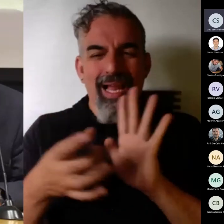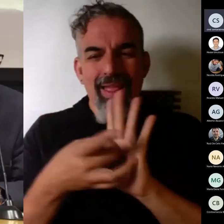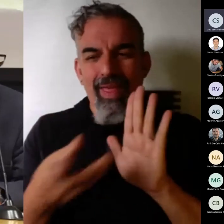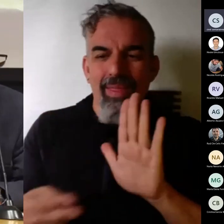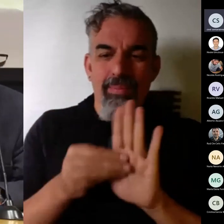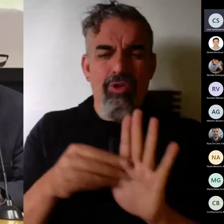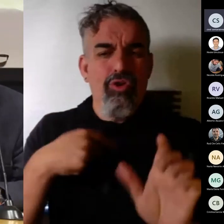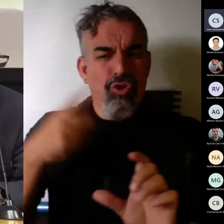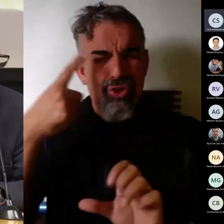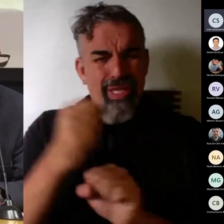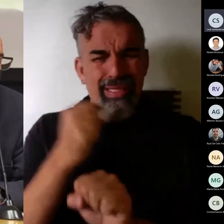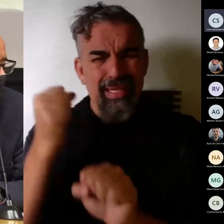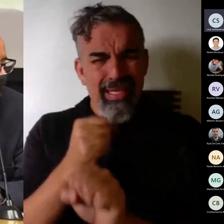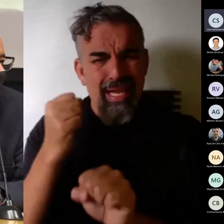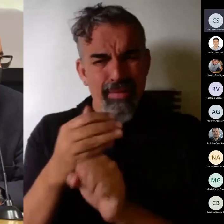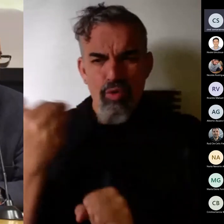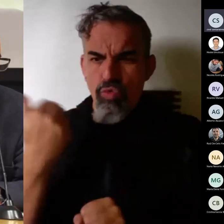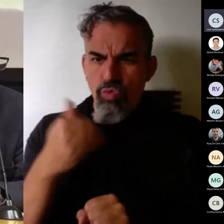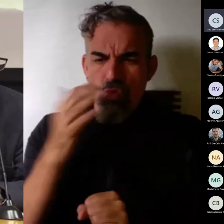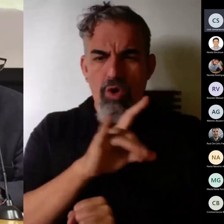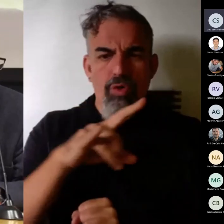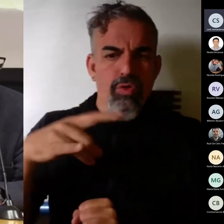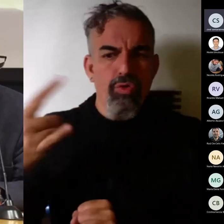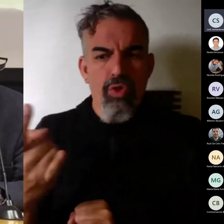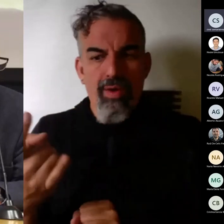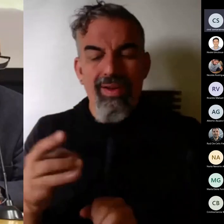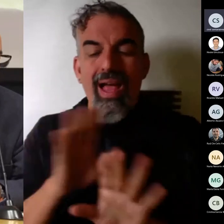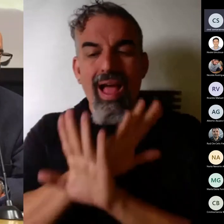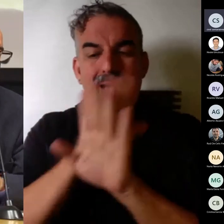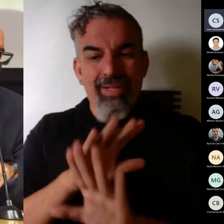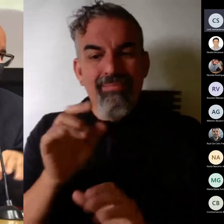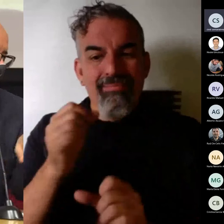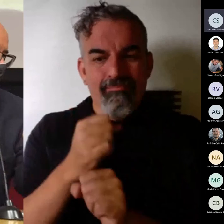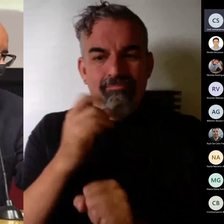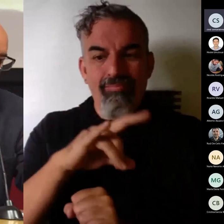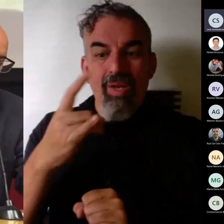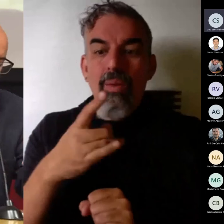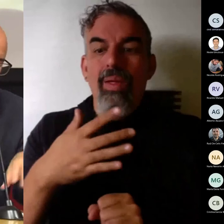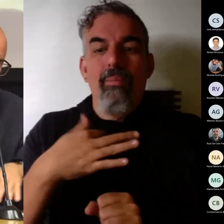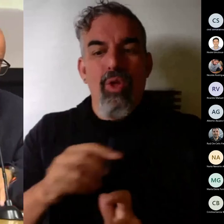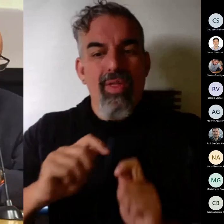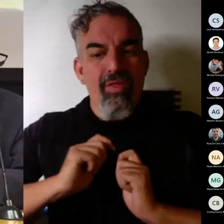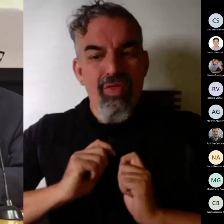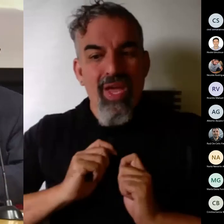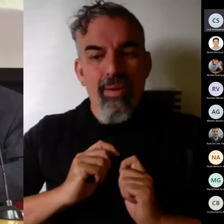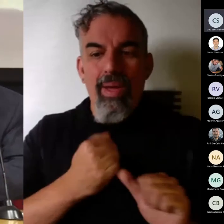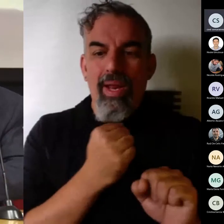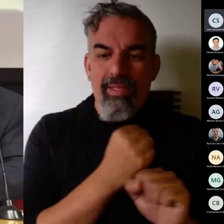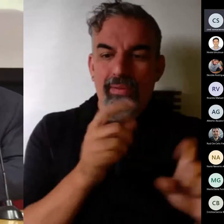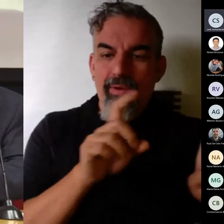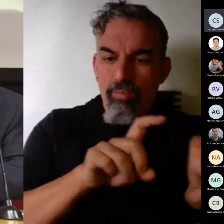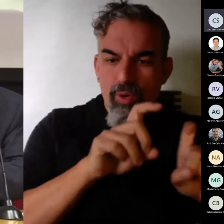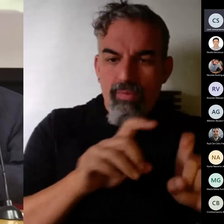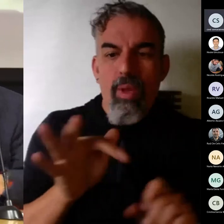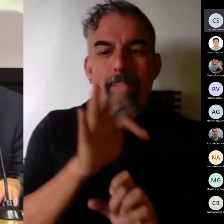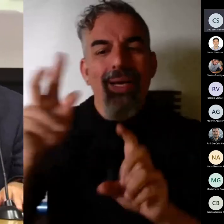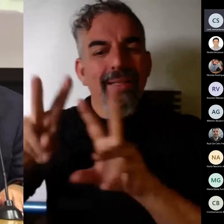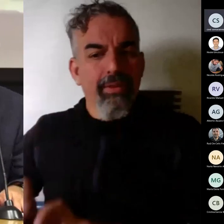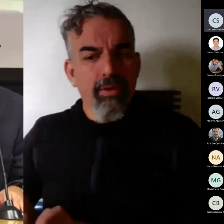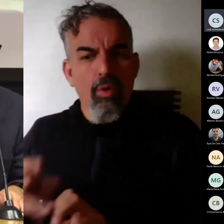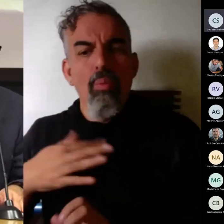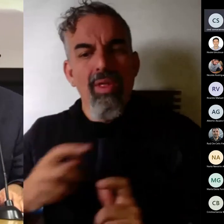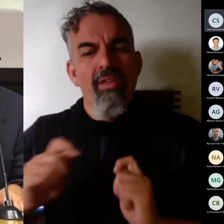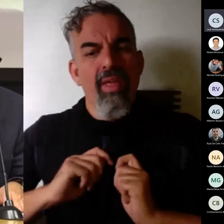trabajo que deberíamos de tener tendría que posibilitarnos hacer las dos cosas luego el